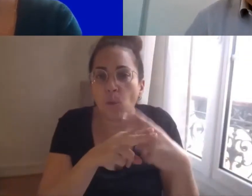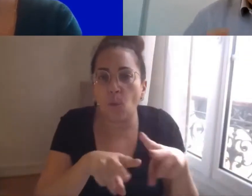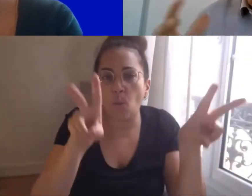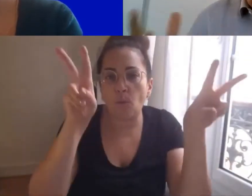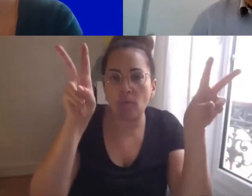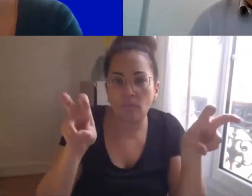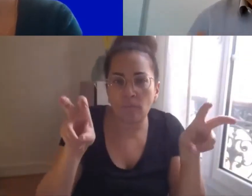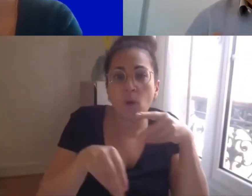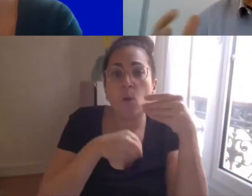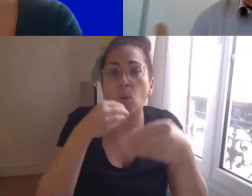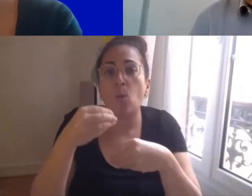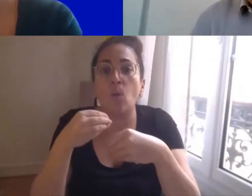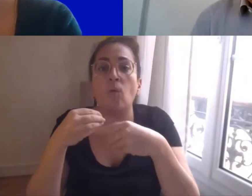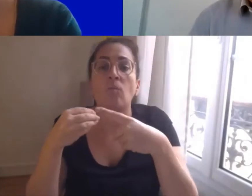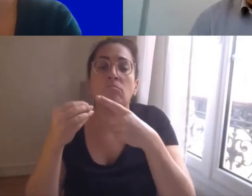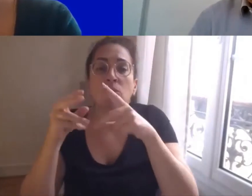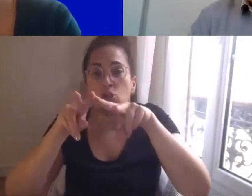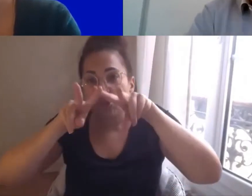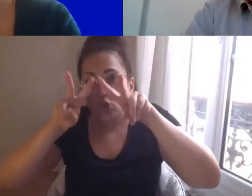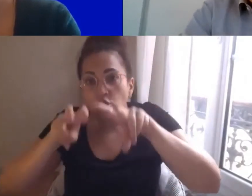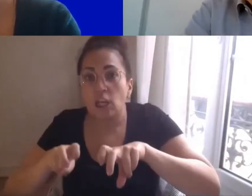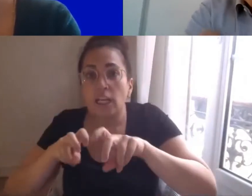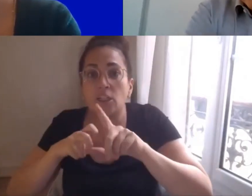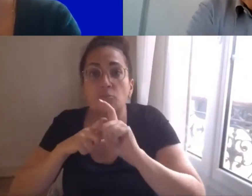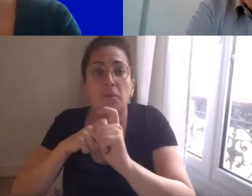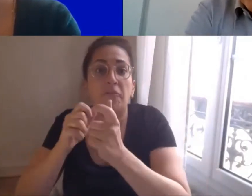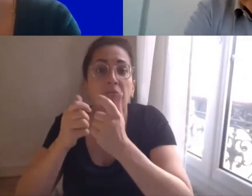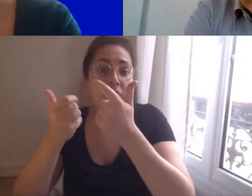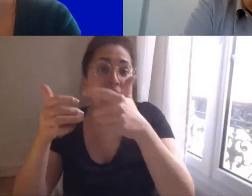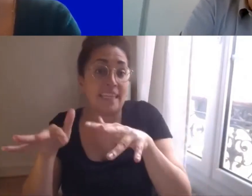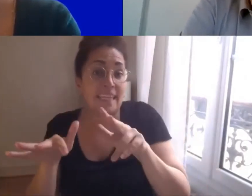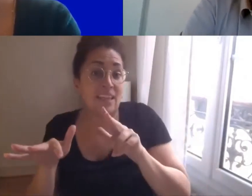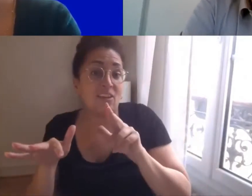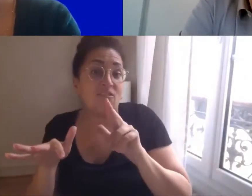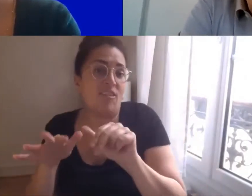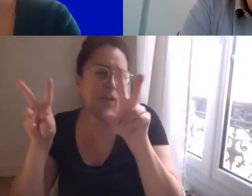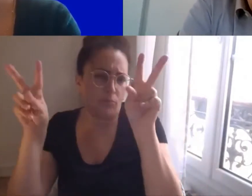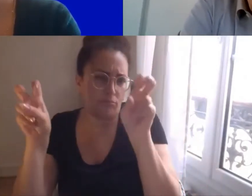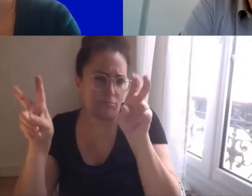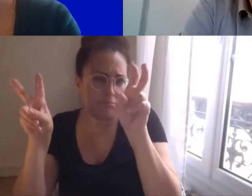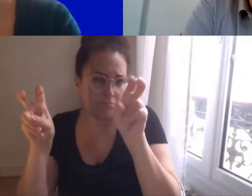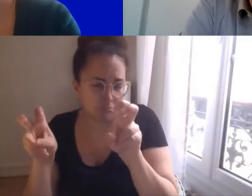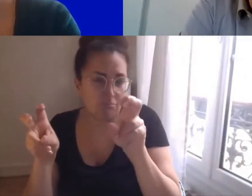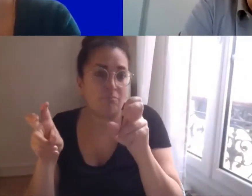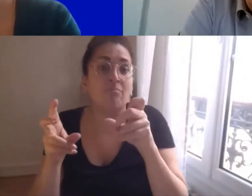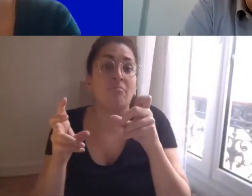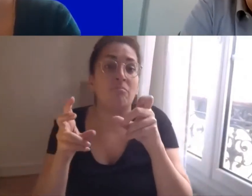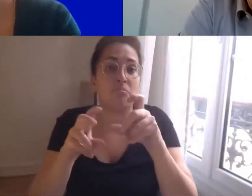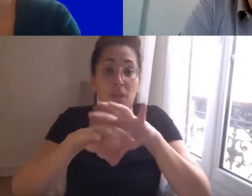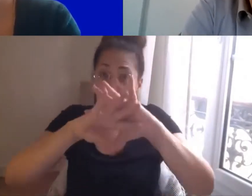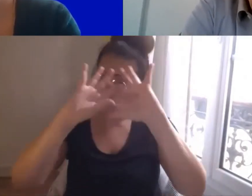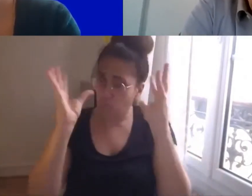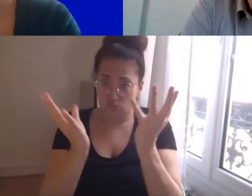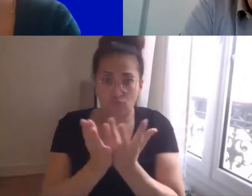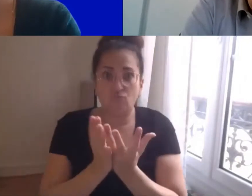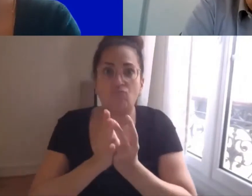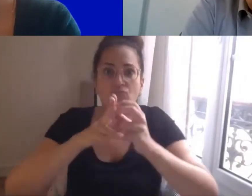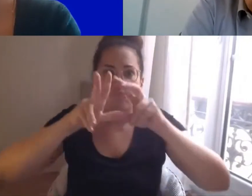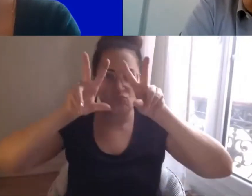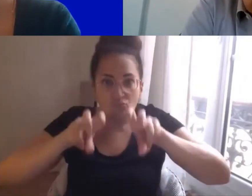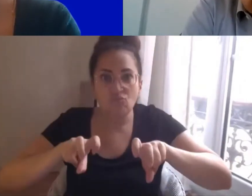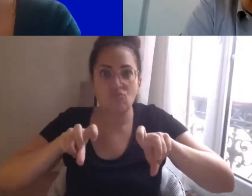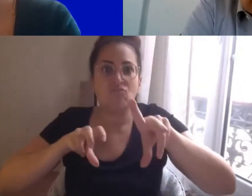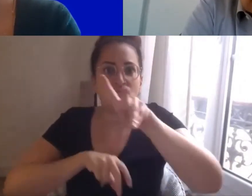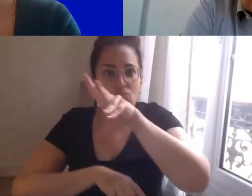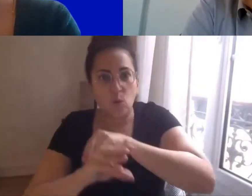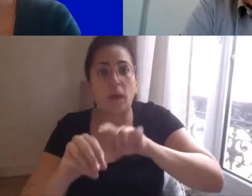les cas. Tout ça peut rentrer, donc, dans la famille de la recherche appliquée suivant les